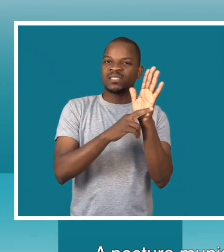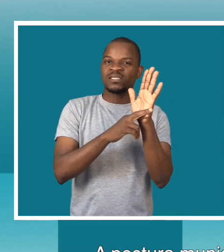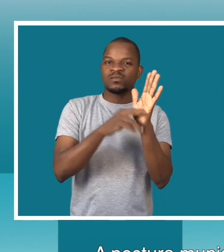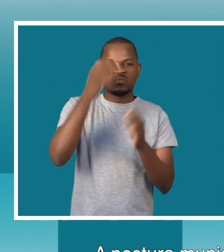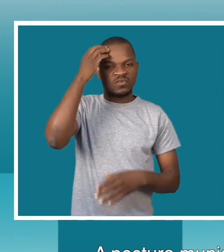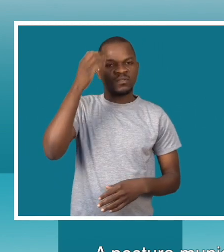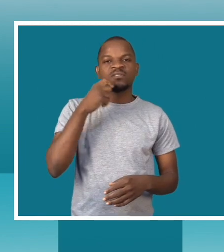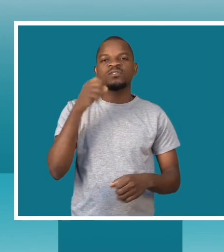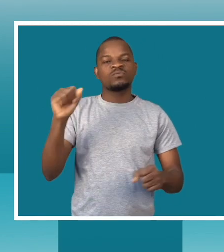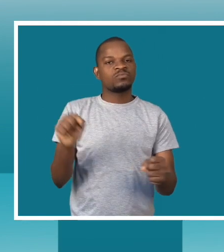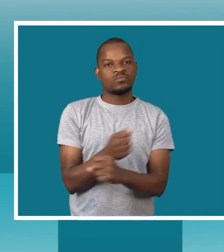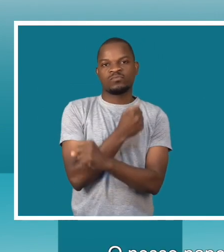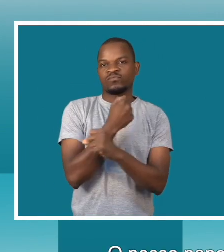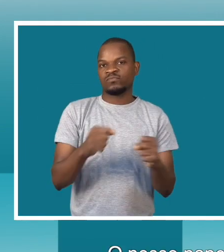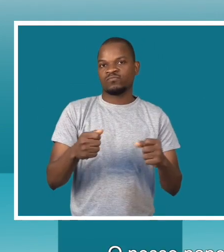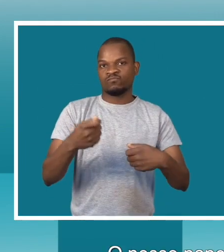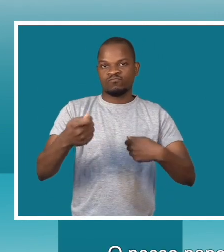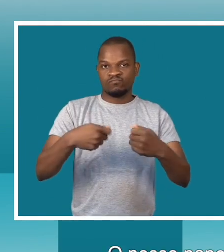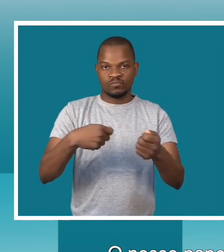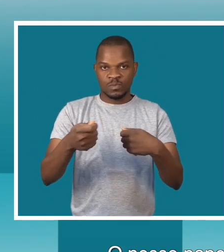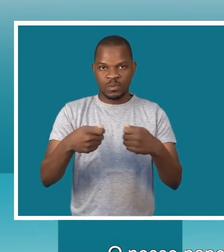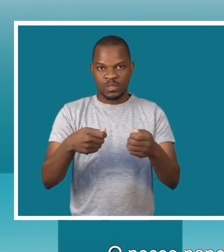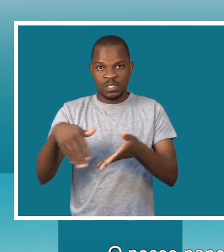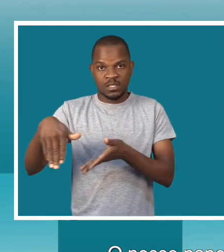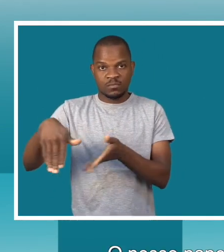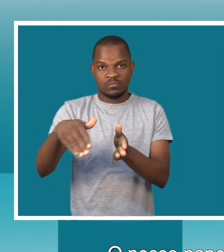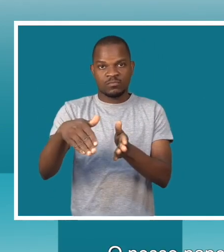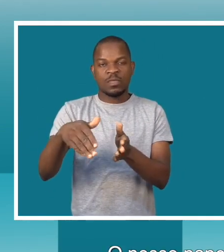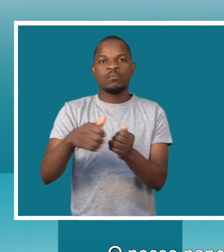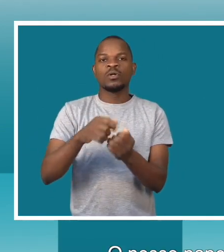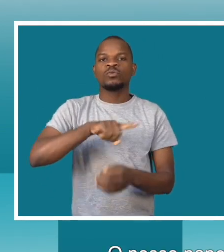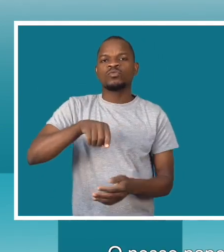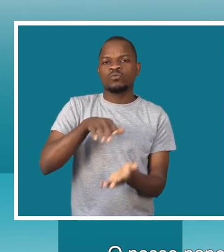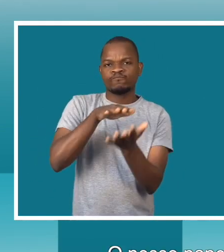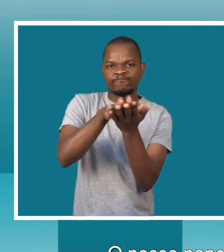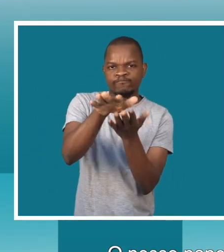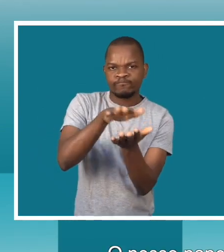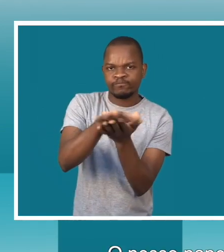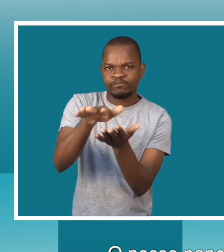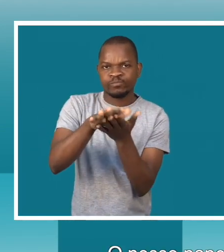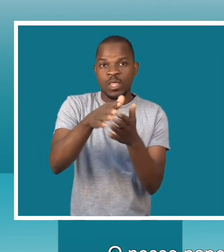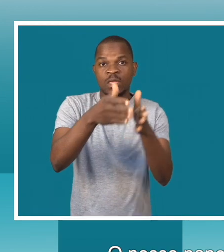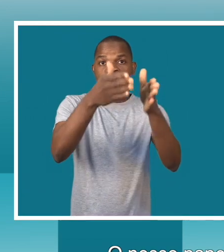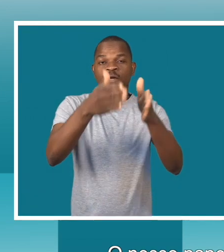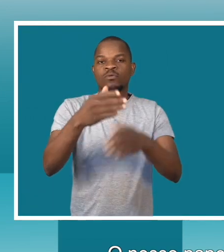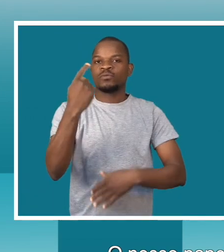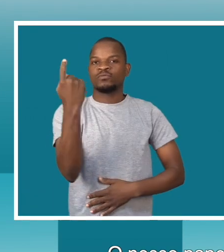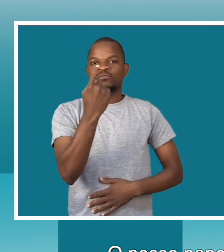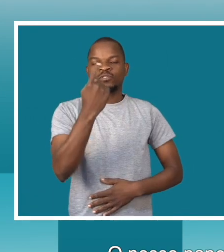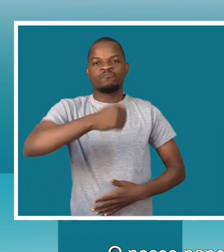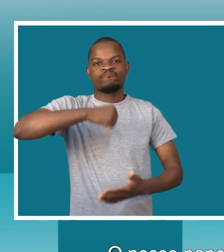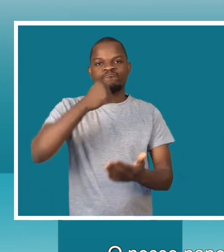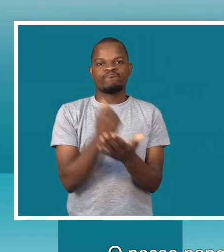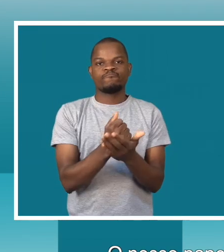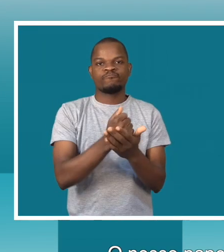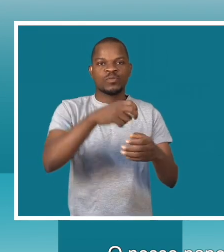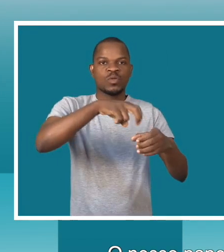venda nos passeios. O nosso papel é passarmos, sensibilizarmos para que de uma forma voluntária possa sair